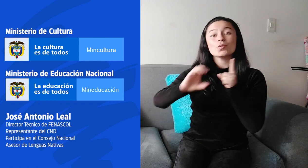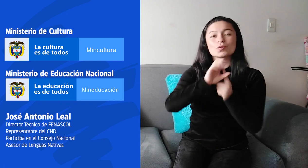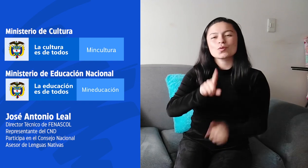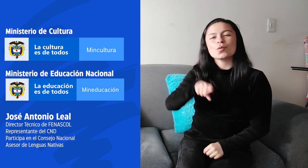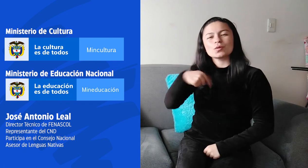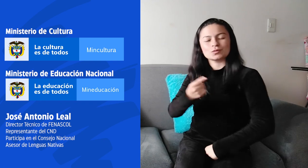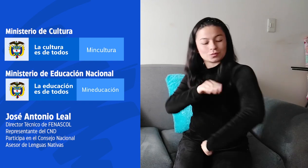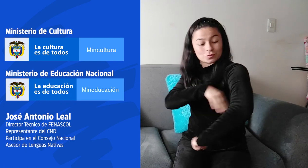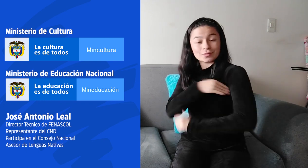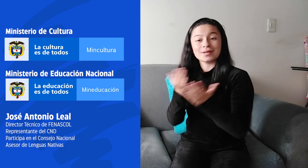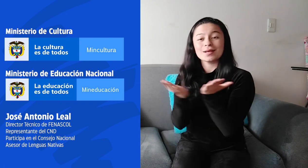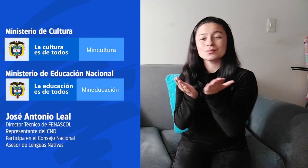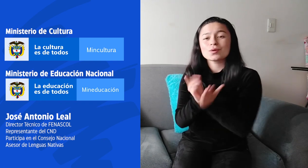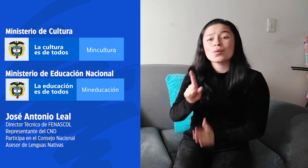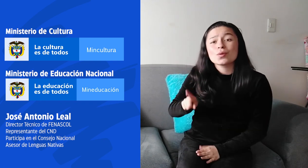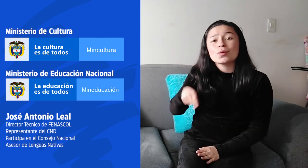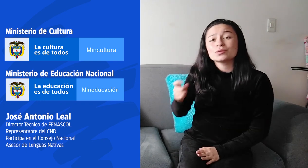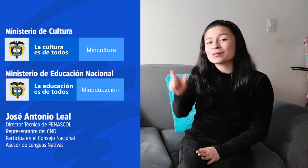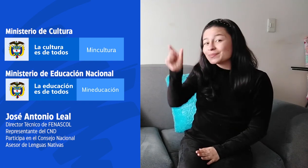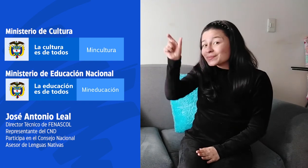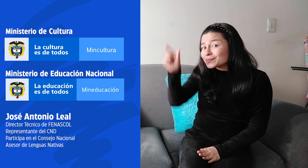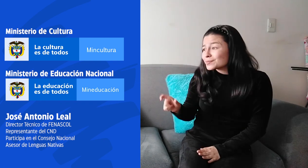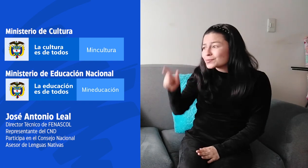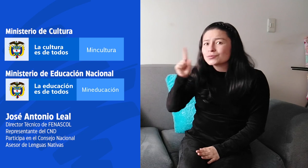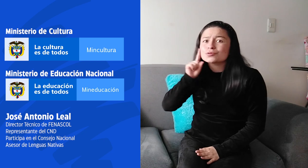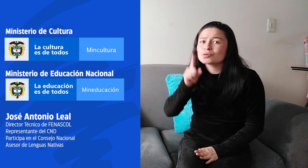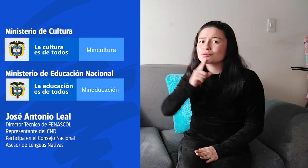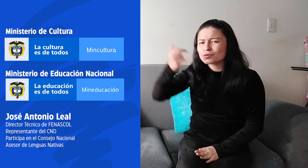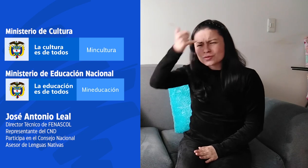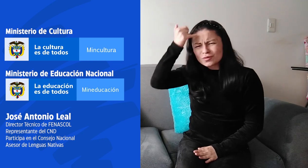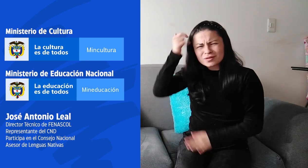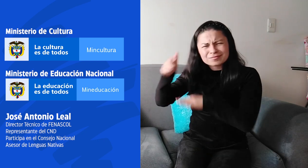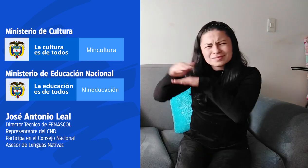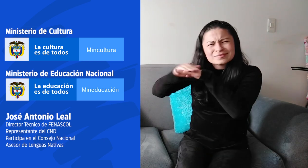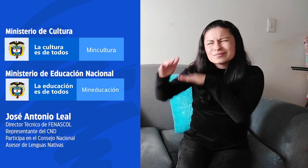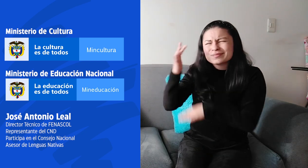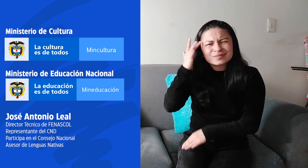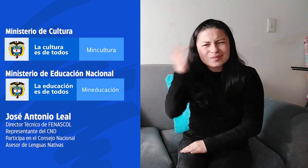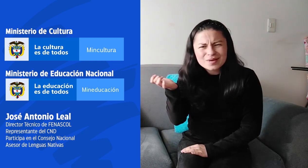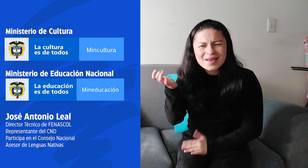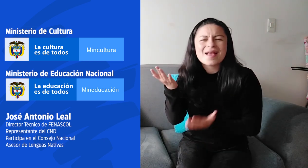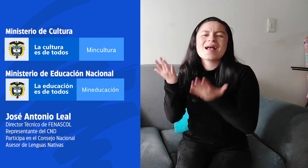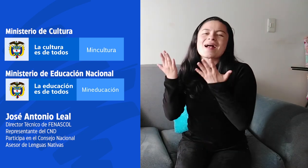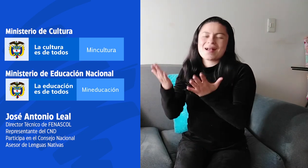Ministerio de Cultura, Ministerio de Educación Nacional, Y como persona sorda, nos